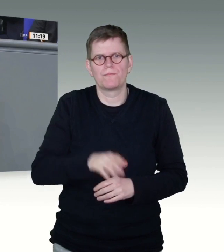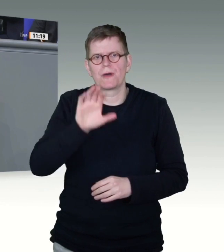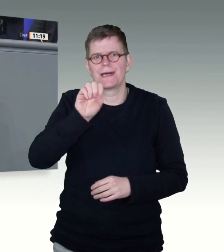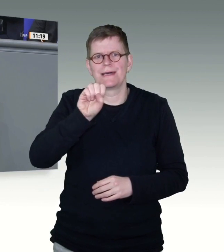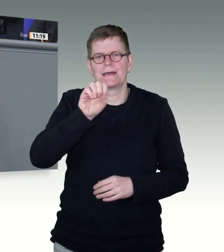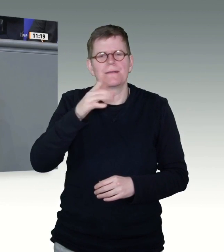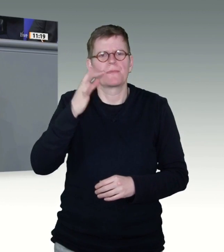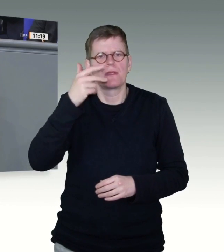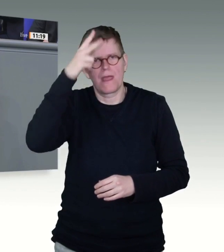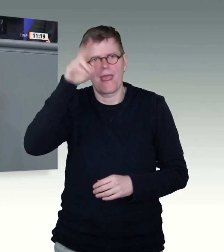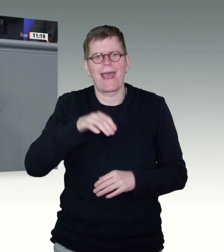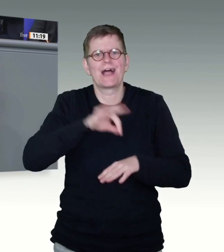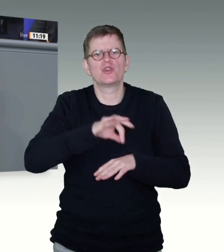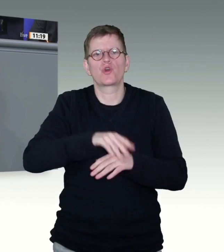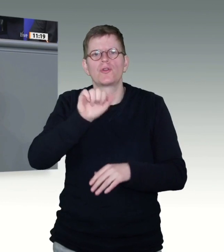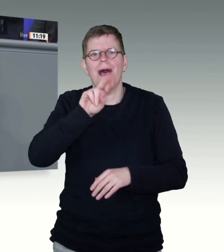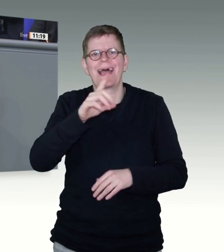vorbereitet, aber jetzt wird es konkret.